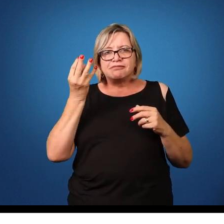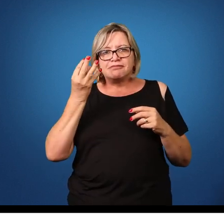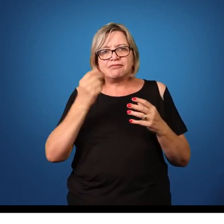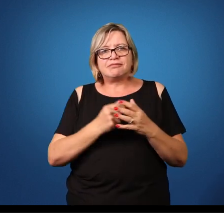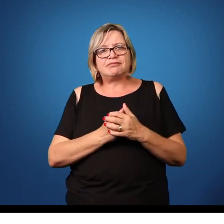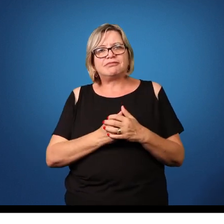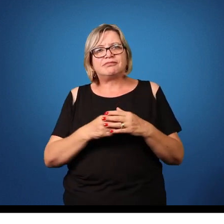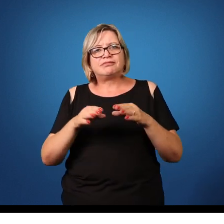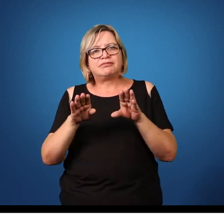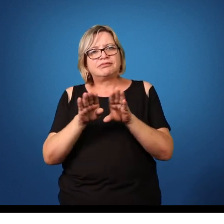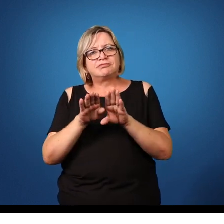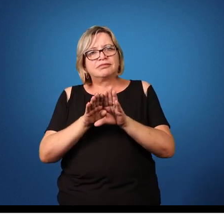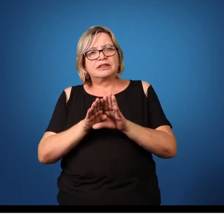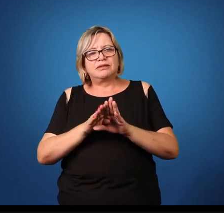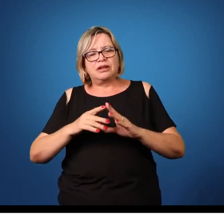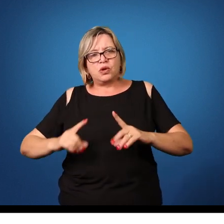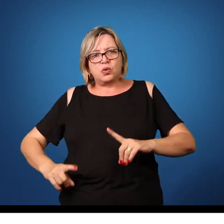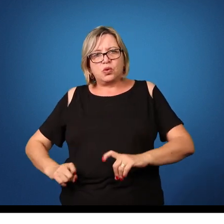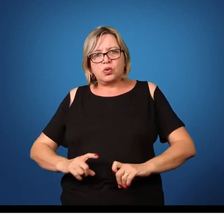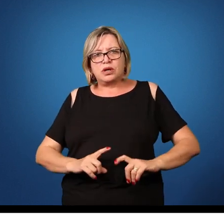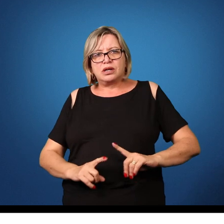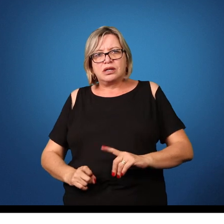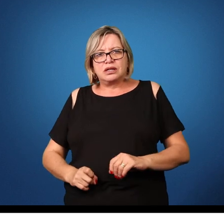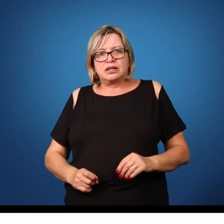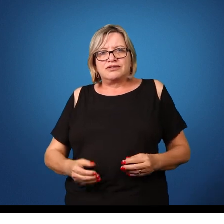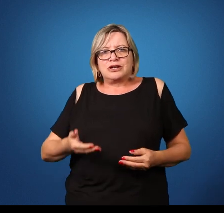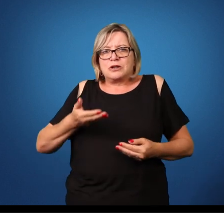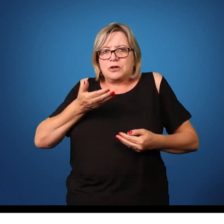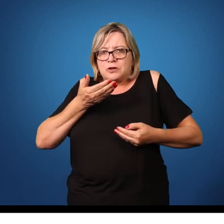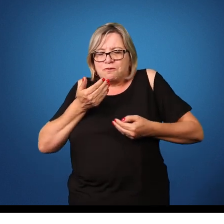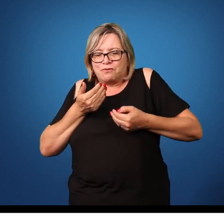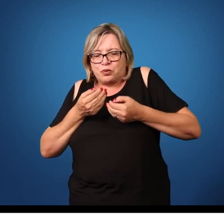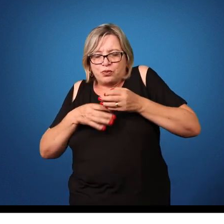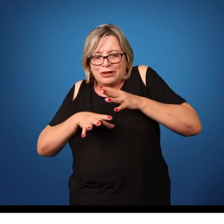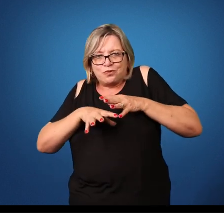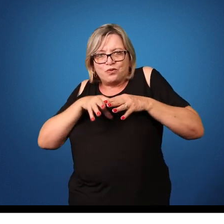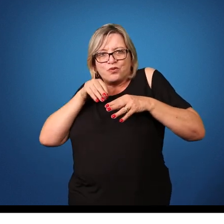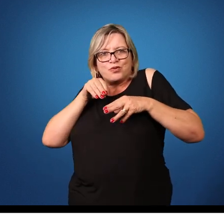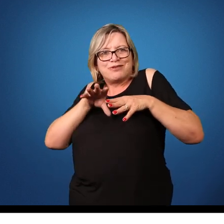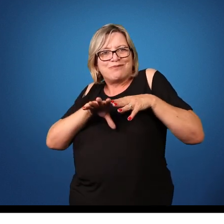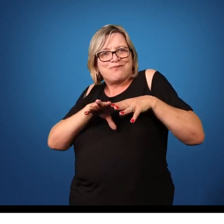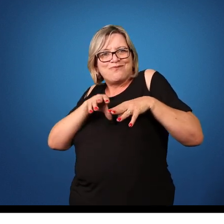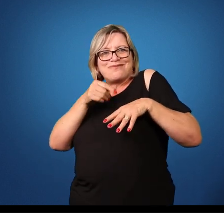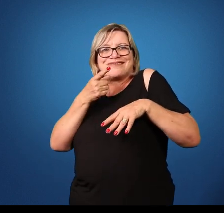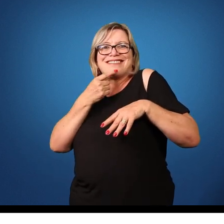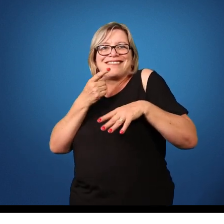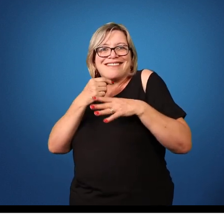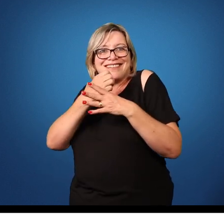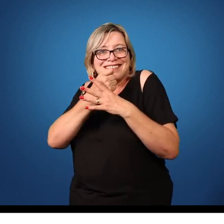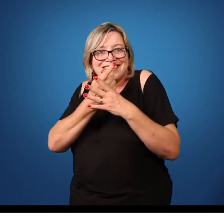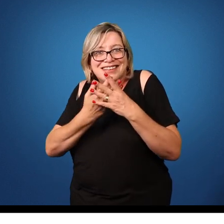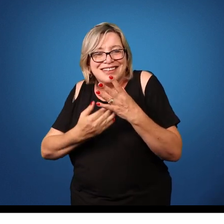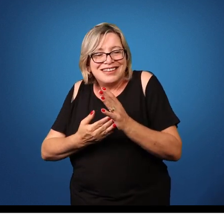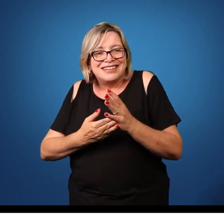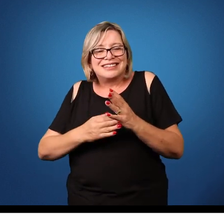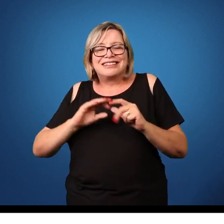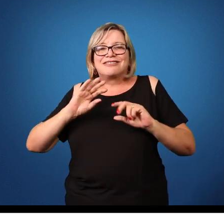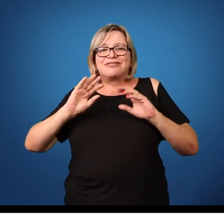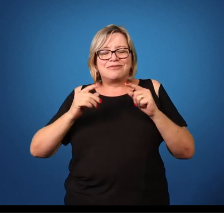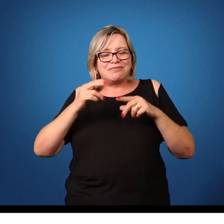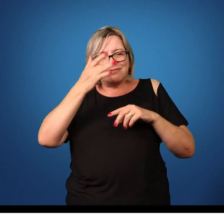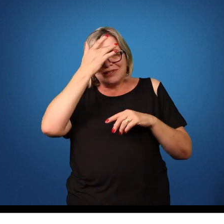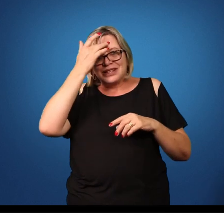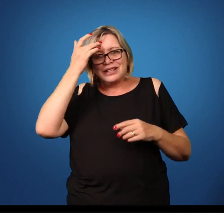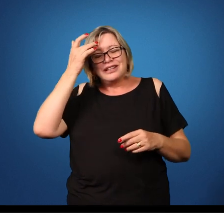sangramento. O verme, ele vai ingerindo sangue muitas vezes do seu hospedeiro, a pessoa